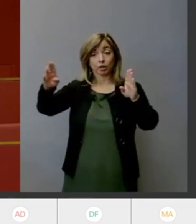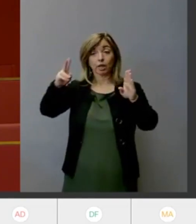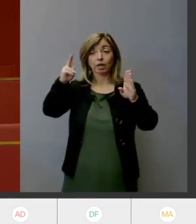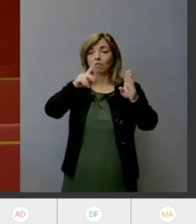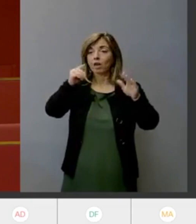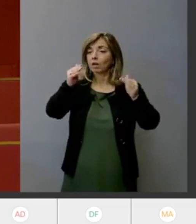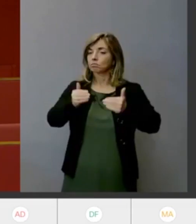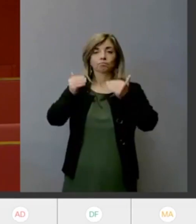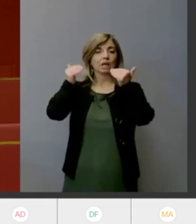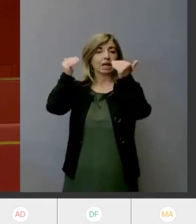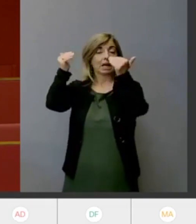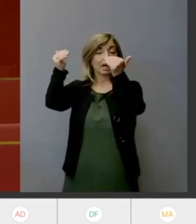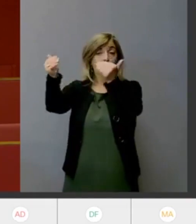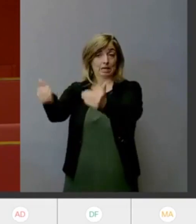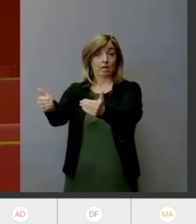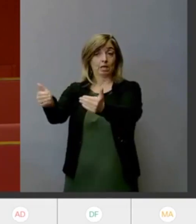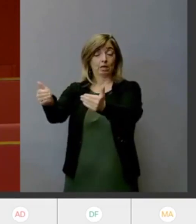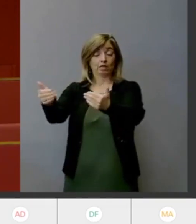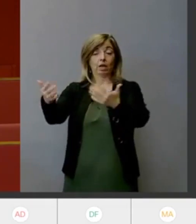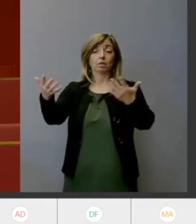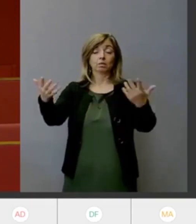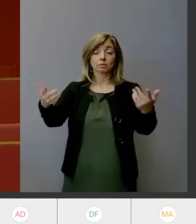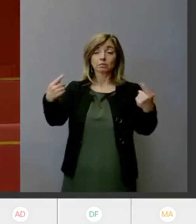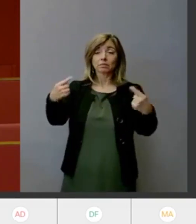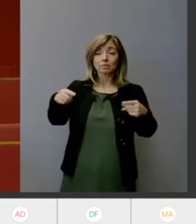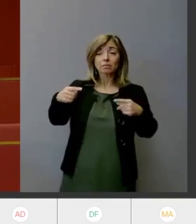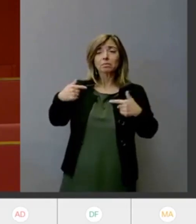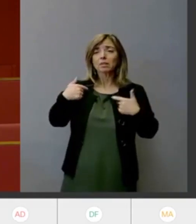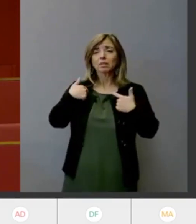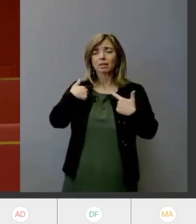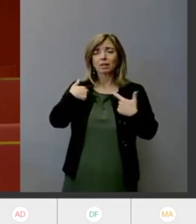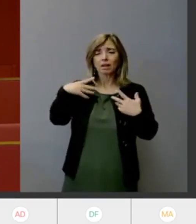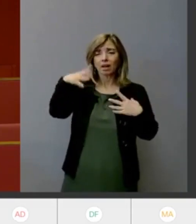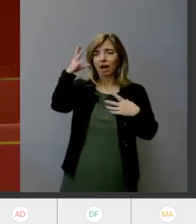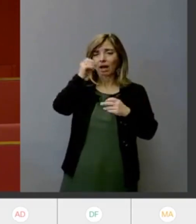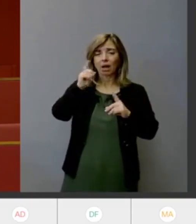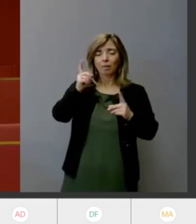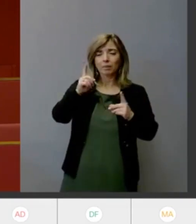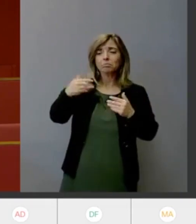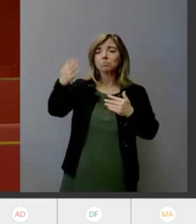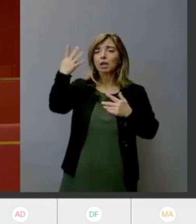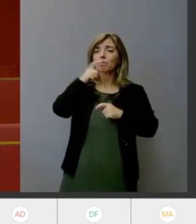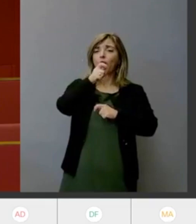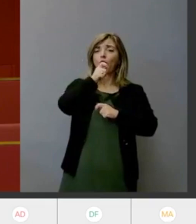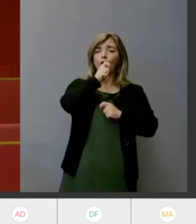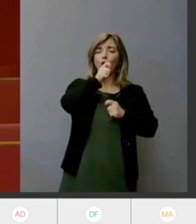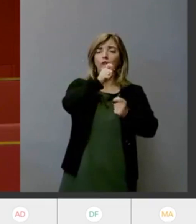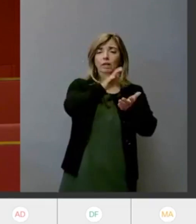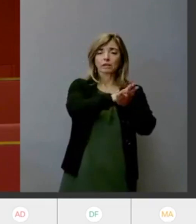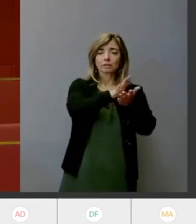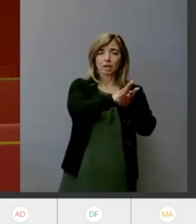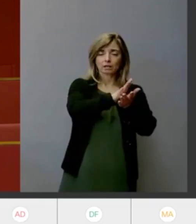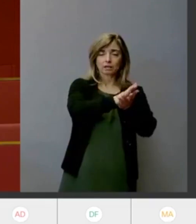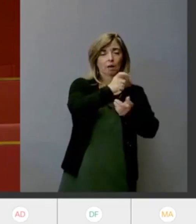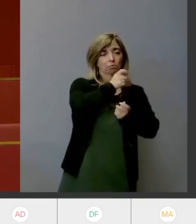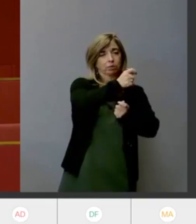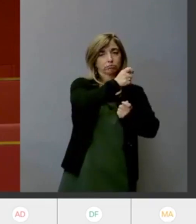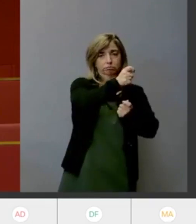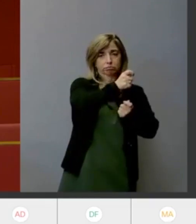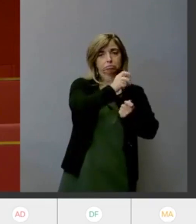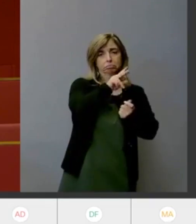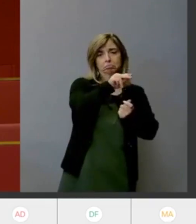quello che è stato detto sia in conferenza stampa sia con i comunicati stampa sia da parte del sindaco in conferenza stampa